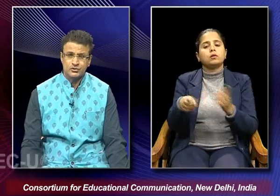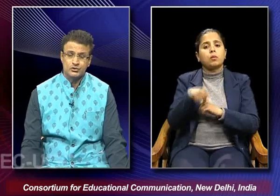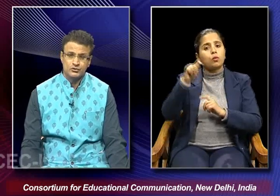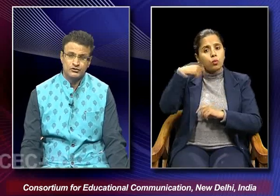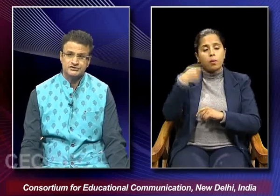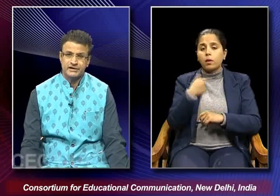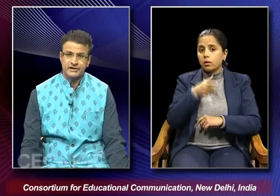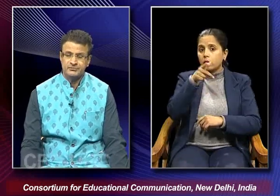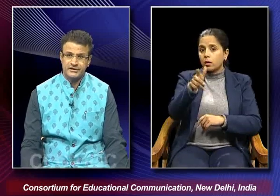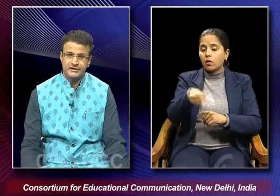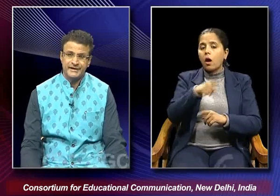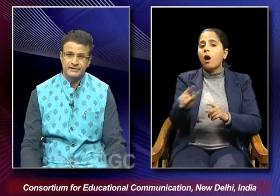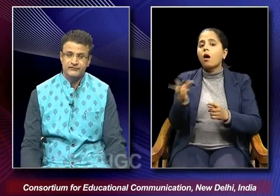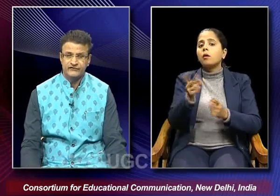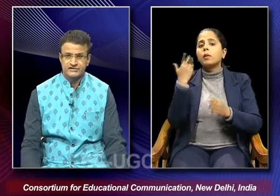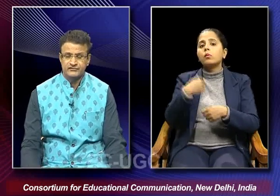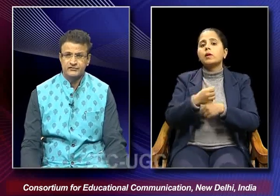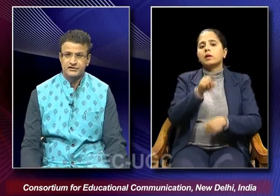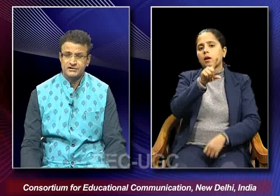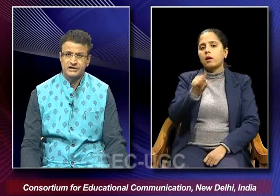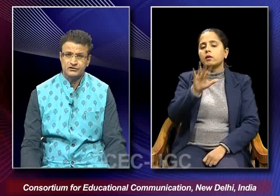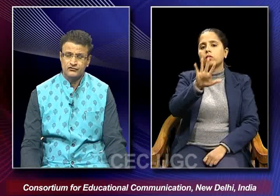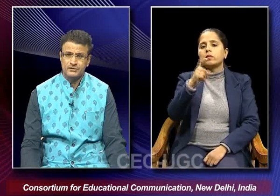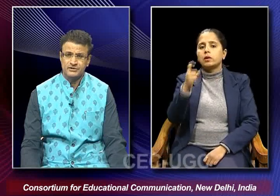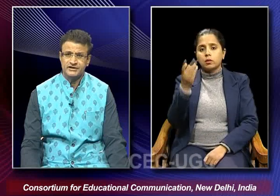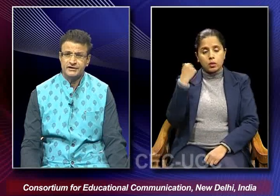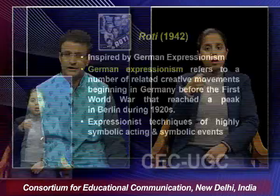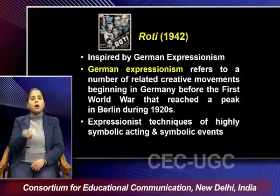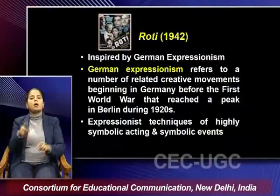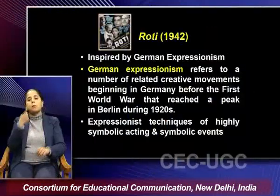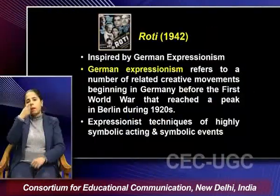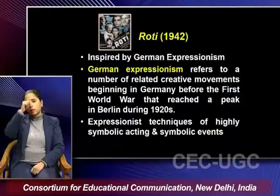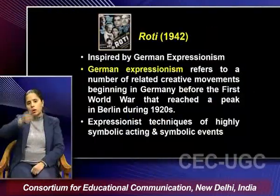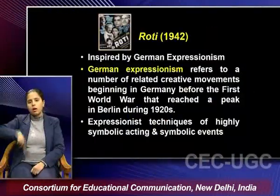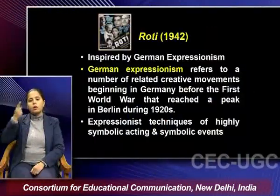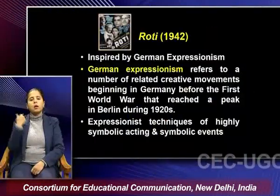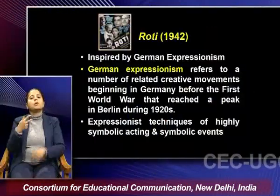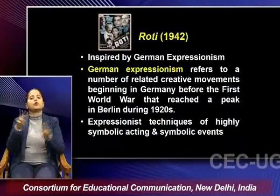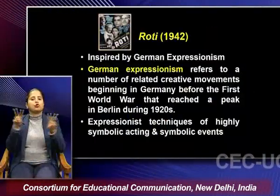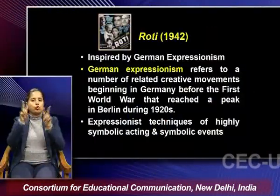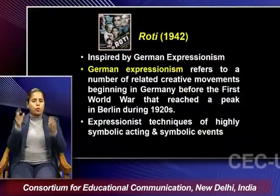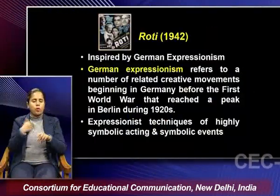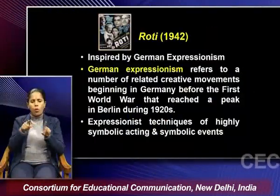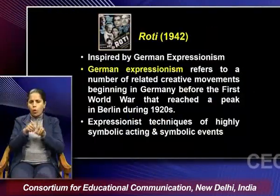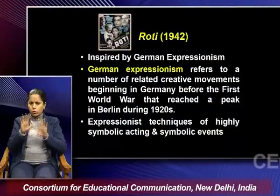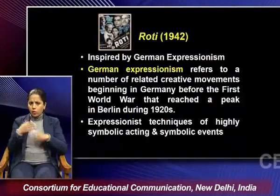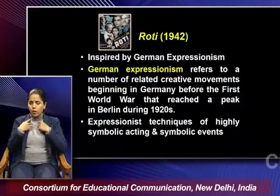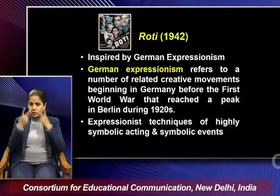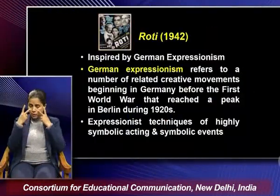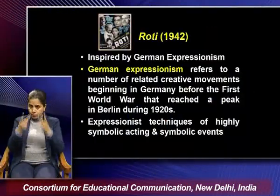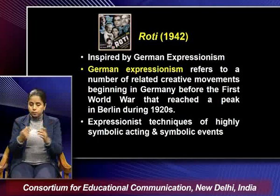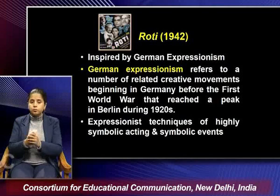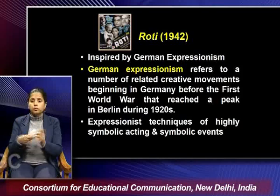as i told you was again made in 1957 with the title of mother india then we also see that apart